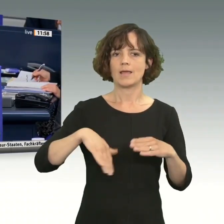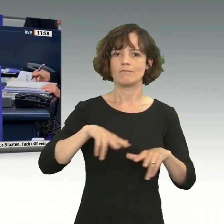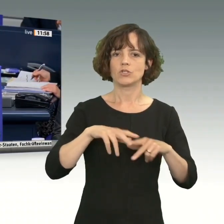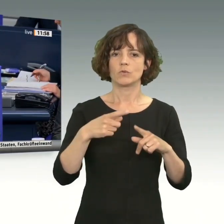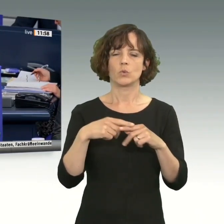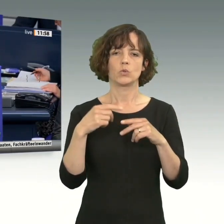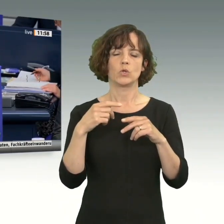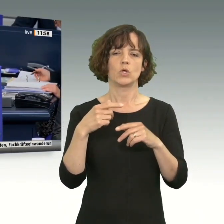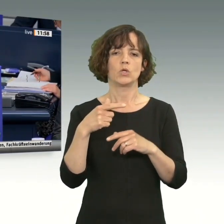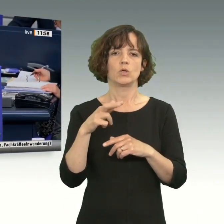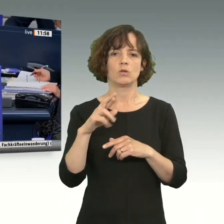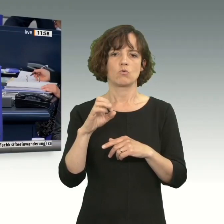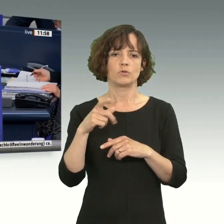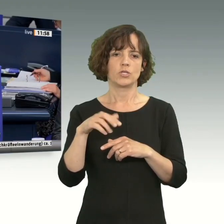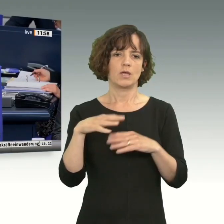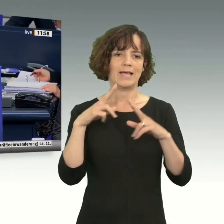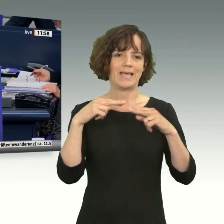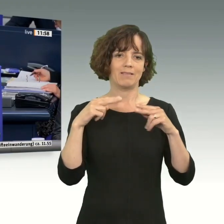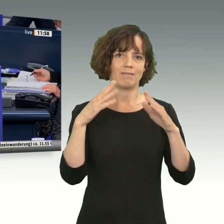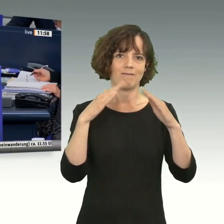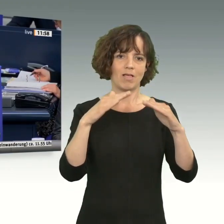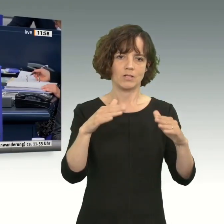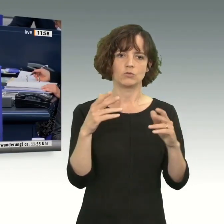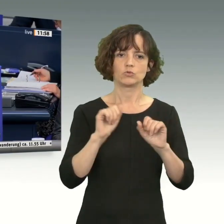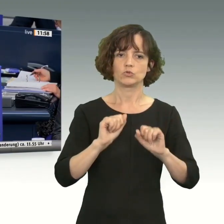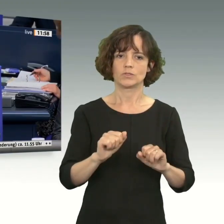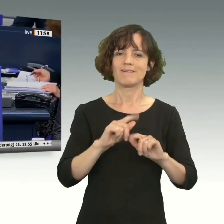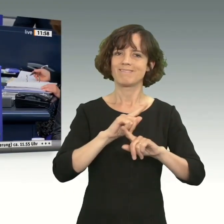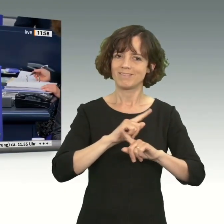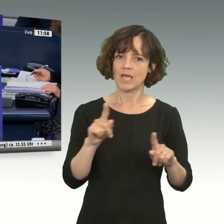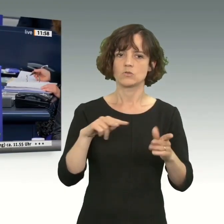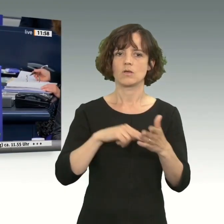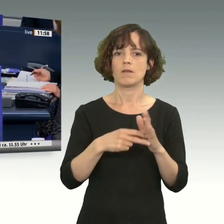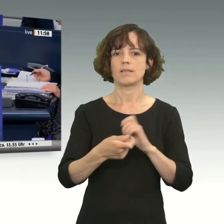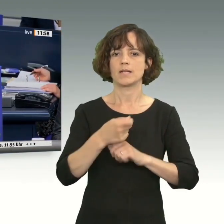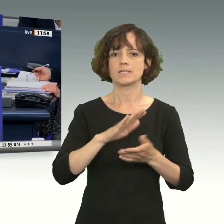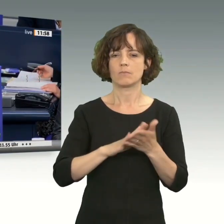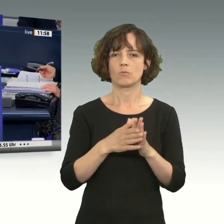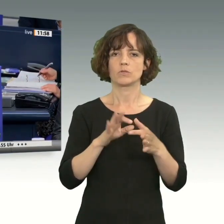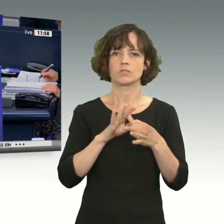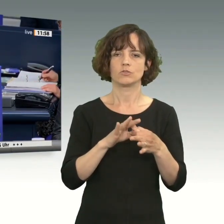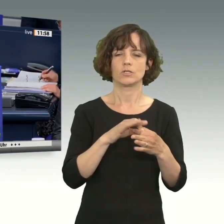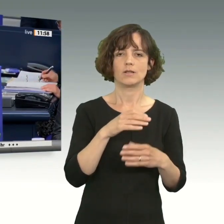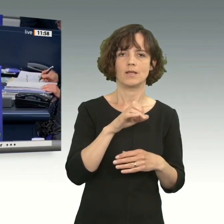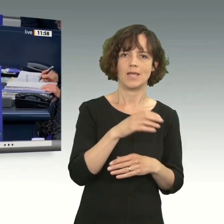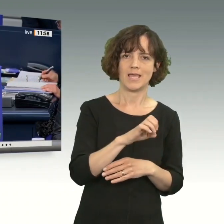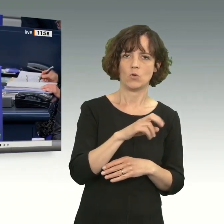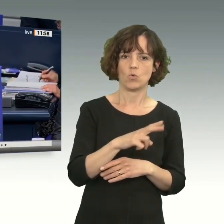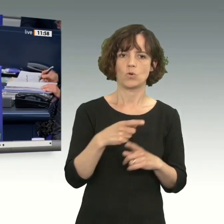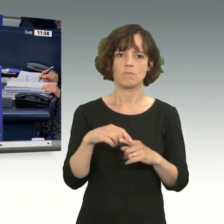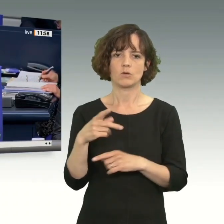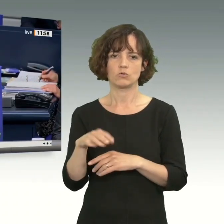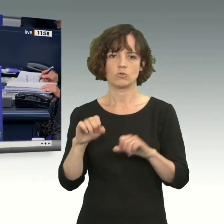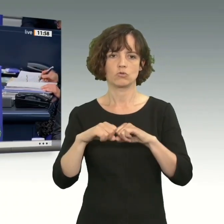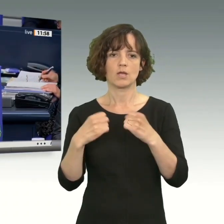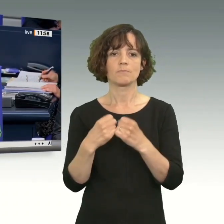Regenwald schützen«, nein zu geplanten Handelsabkommen zwischen der EU und den Mercosur-Staaten. Der Ausschuss empfiehlt in seiner Beschlussempfehlung auf Drucksache 19